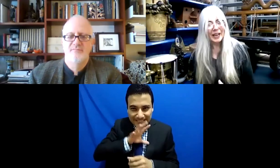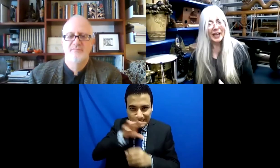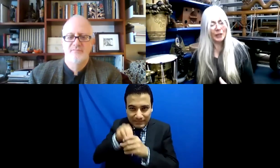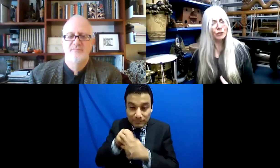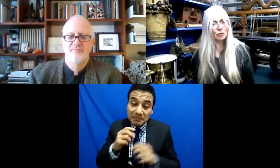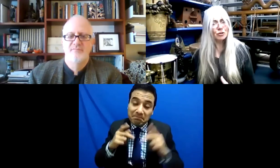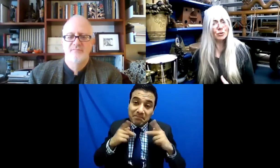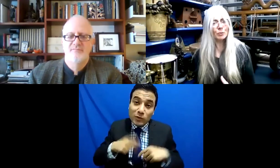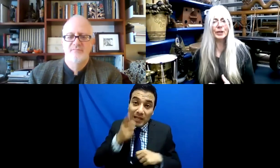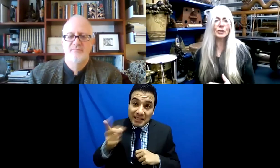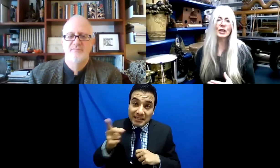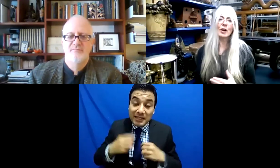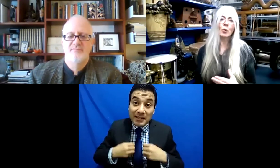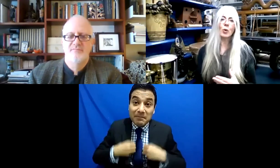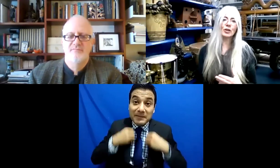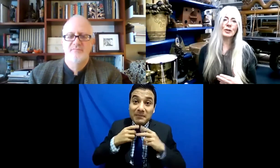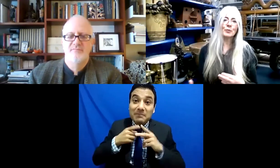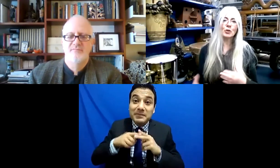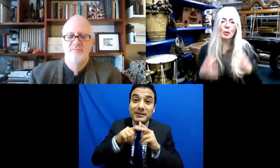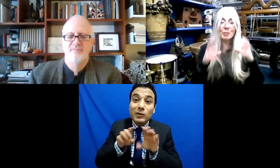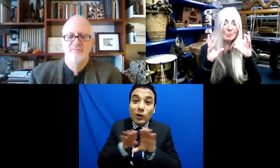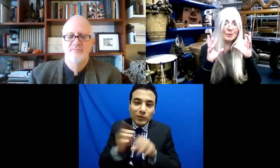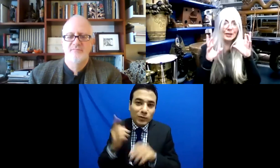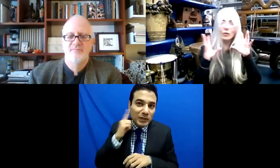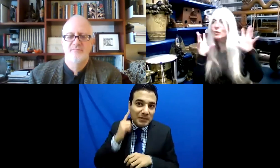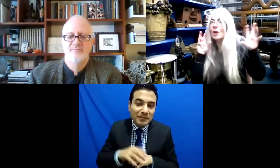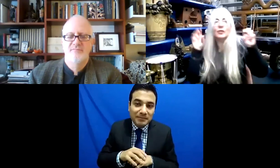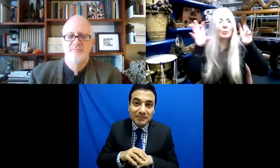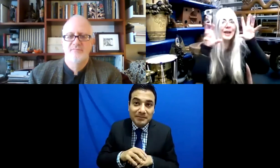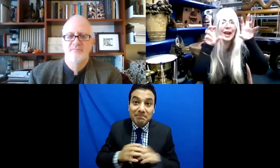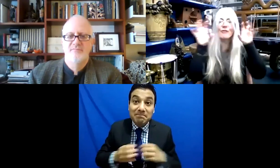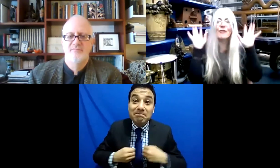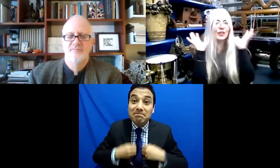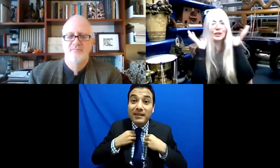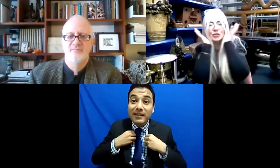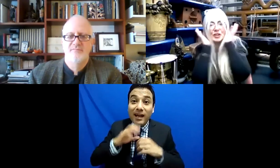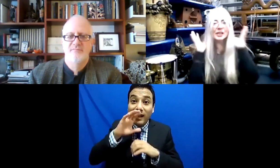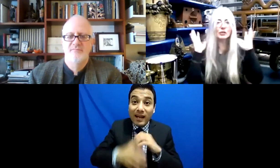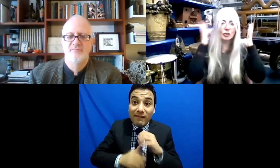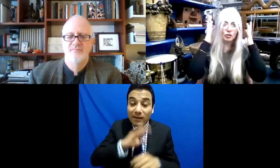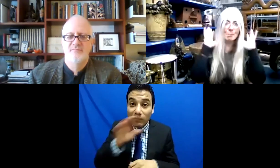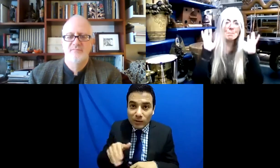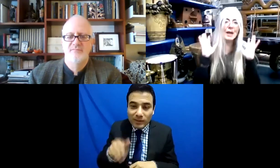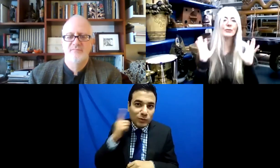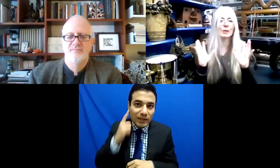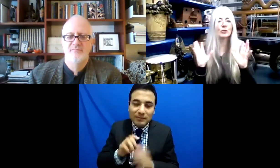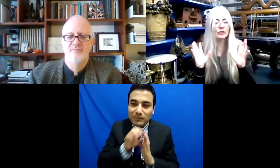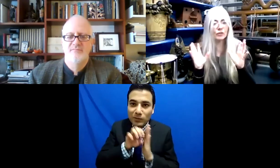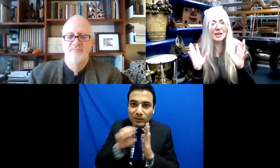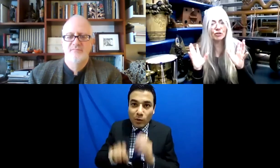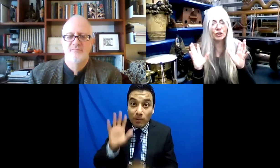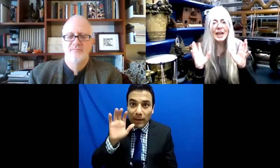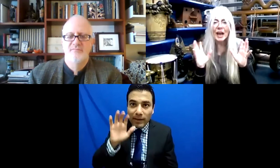con escuchar y la vida termina con escuchar. Ya seas un bebé, estás